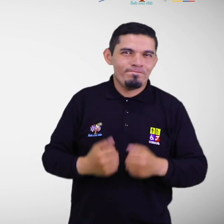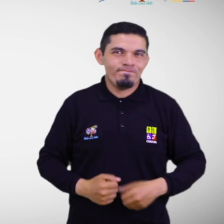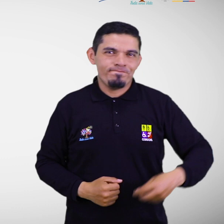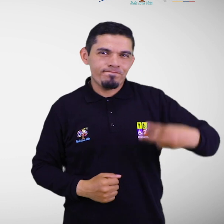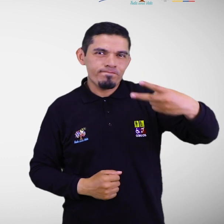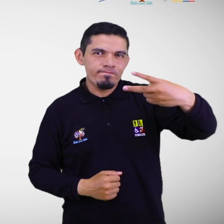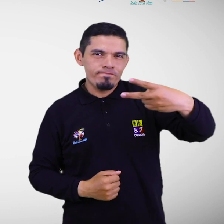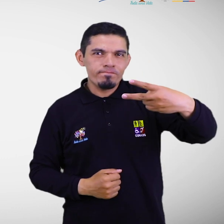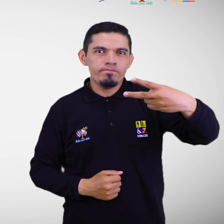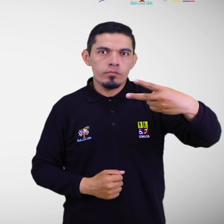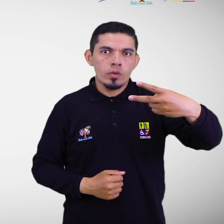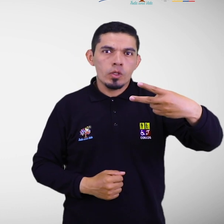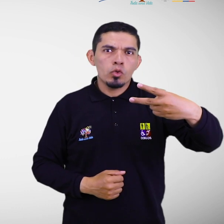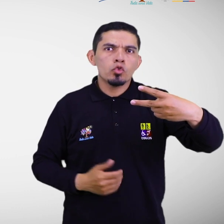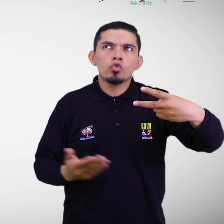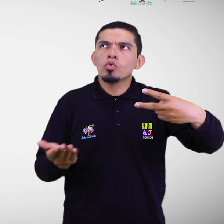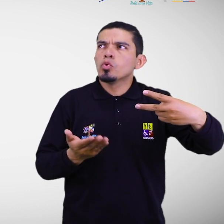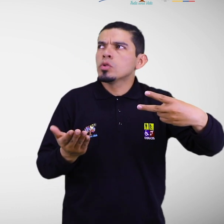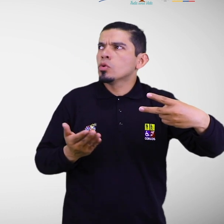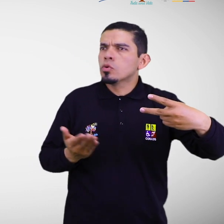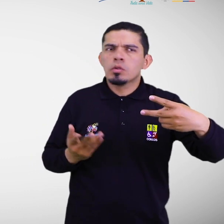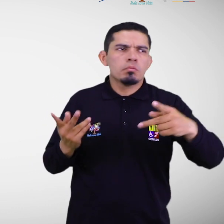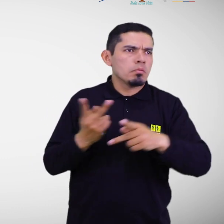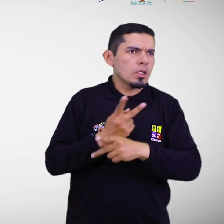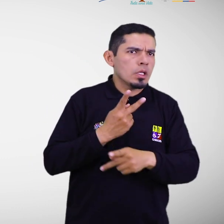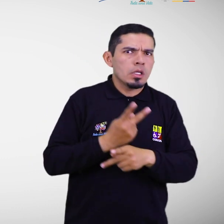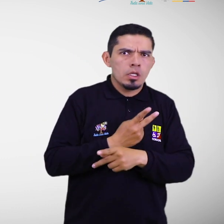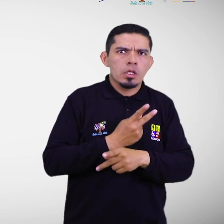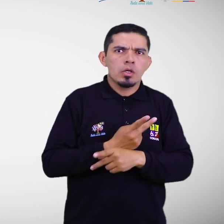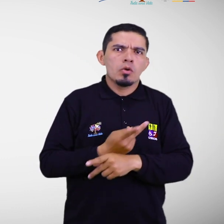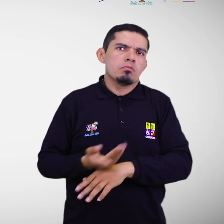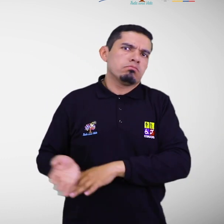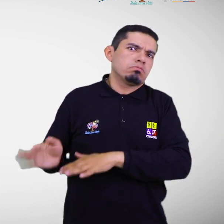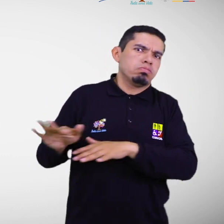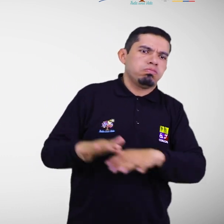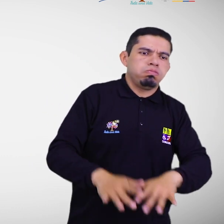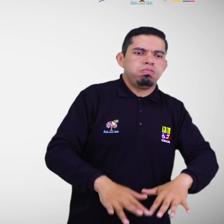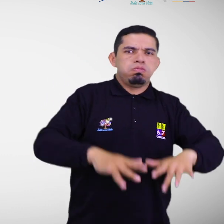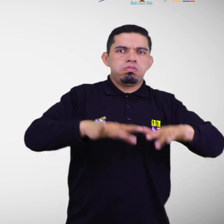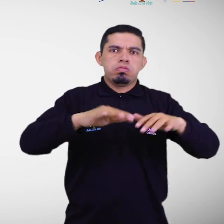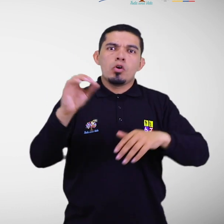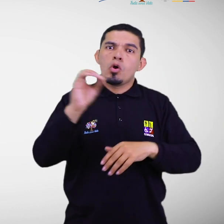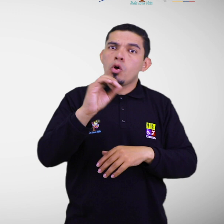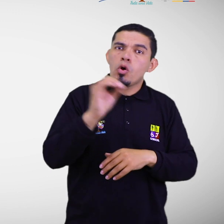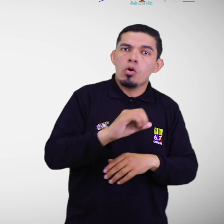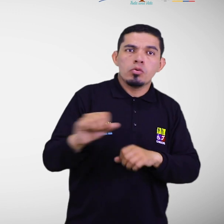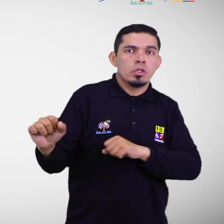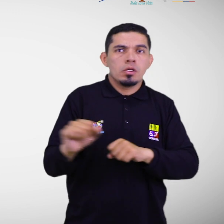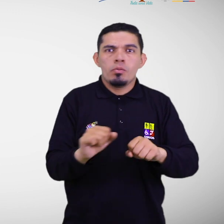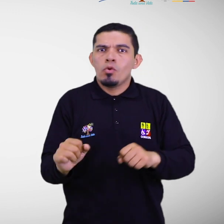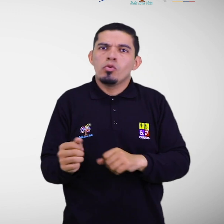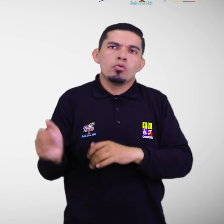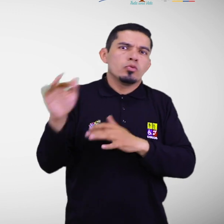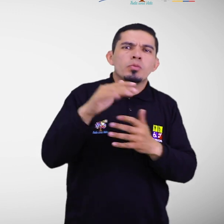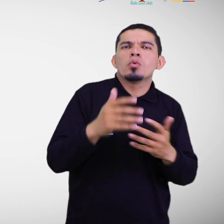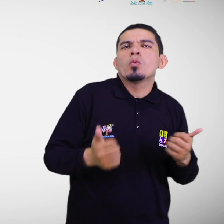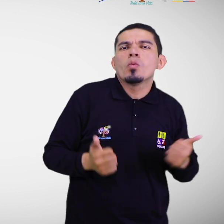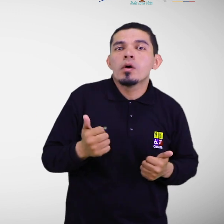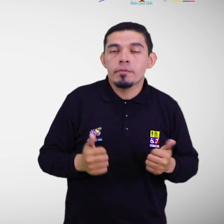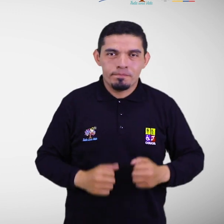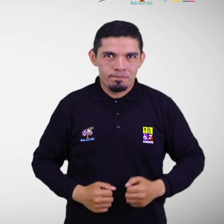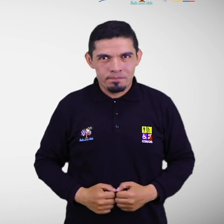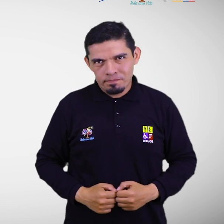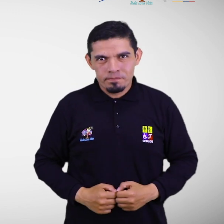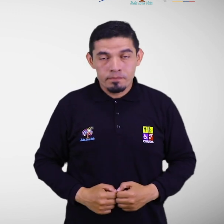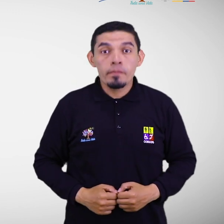Identificar las amenazas existentes en el territorio que presenta registro de personas con discapacidad. En el ámbito territorial